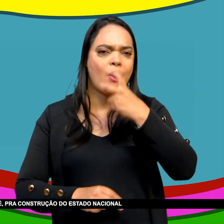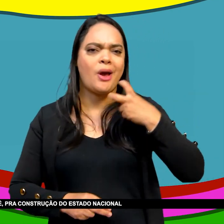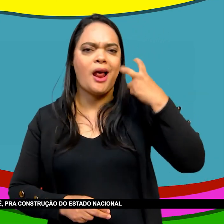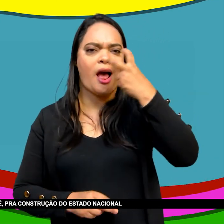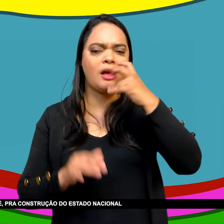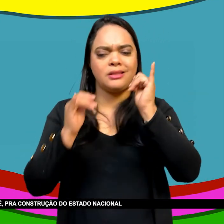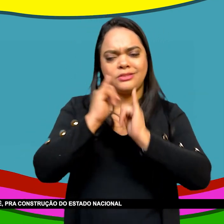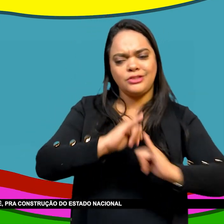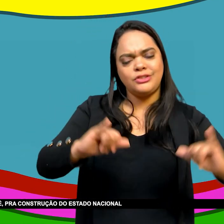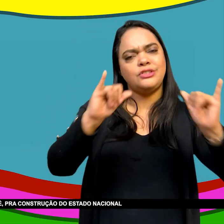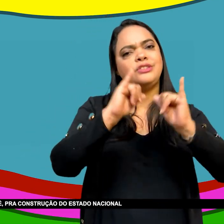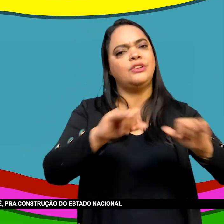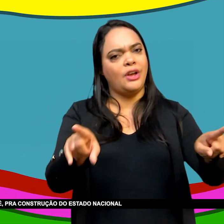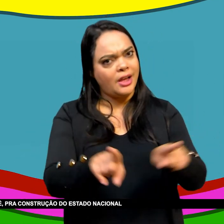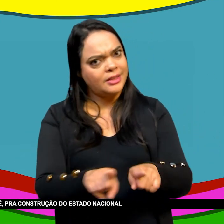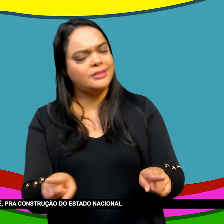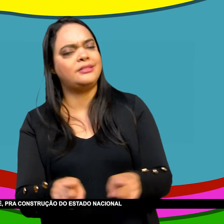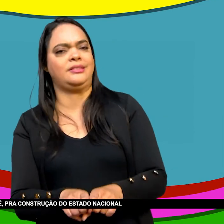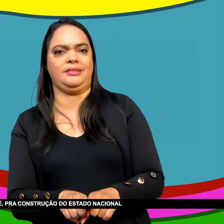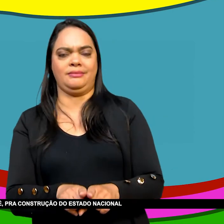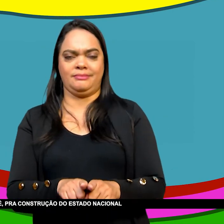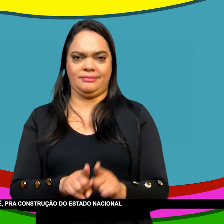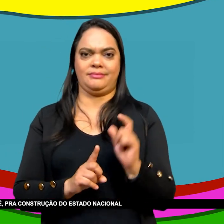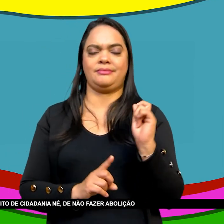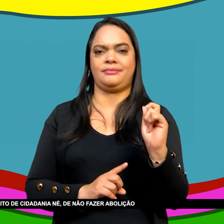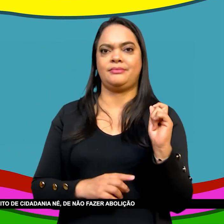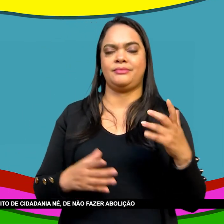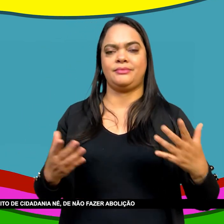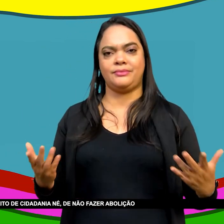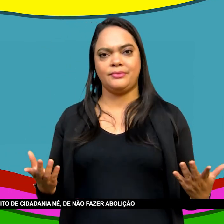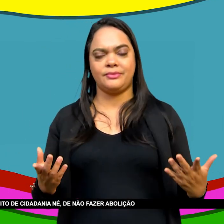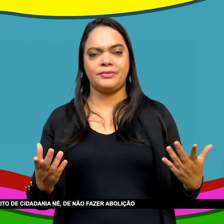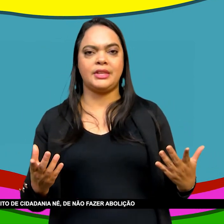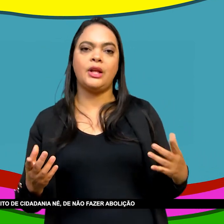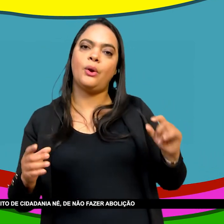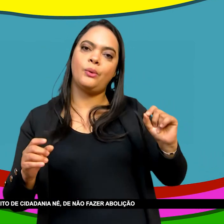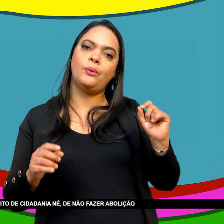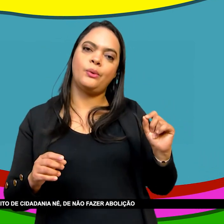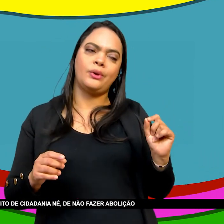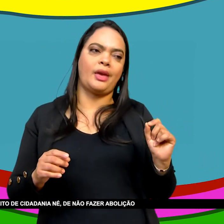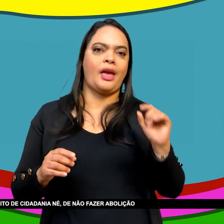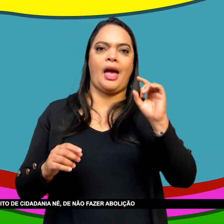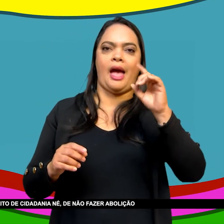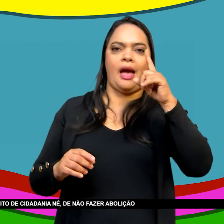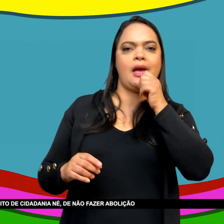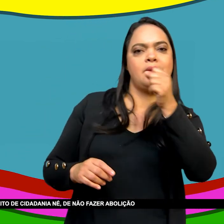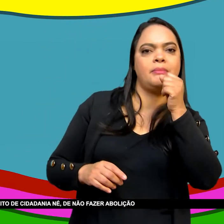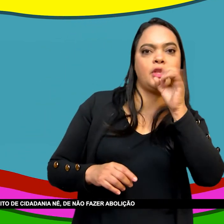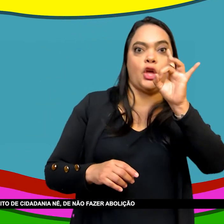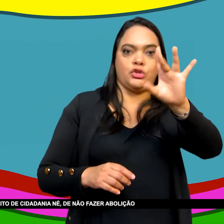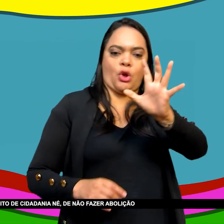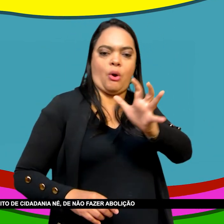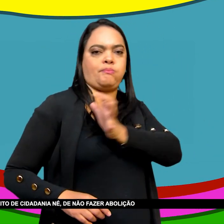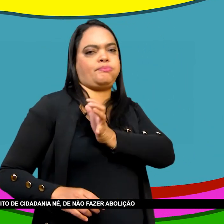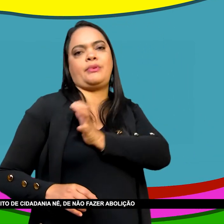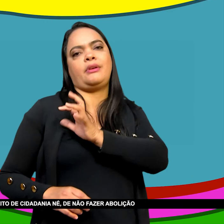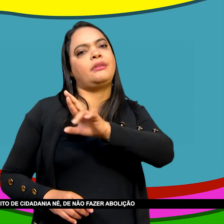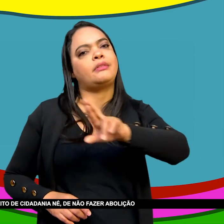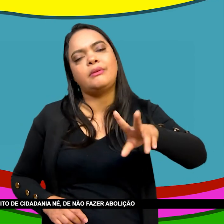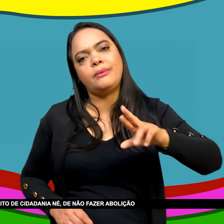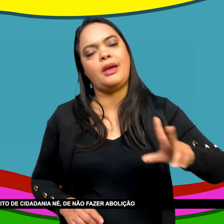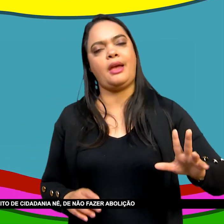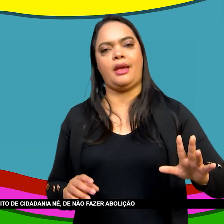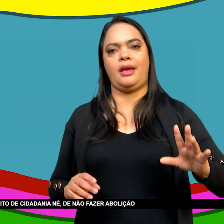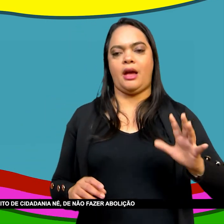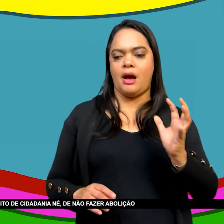predominou Para a construção Do Estado Nacional Brasileiro Ele tinha uma perspectiva De ampliar O direito De